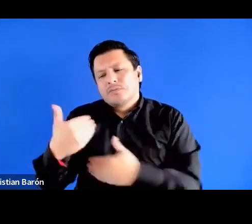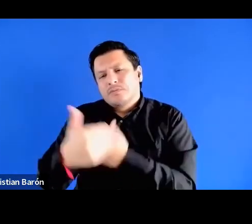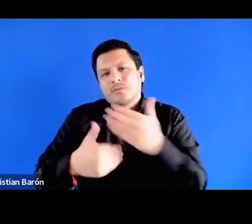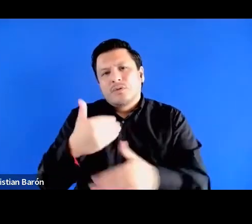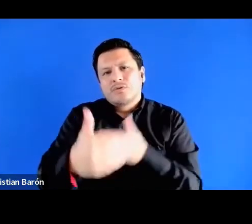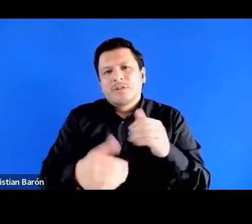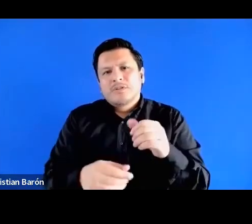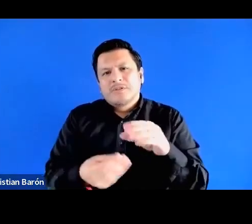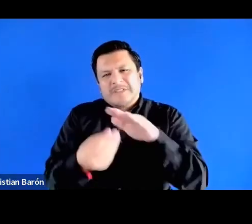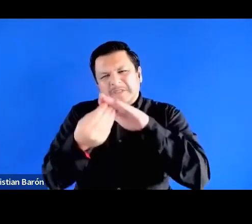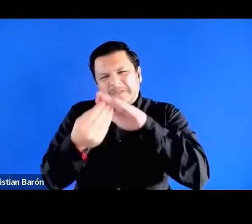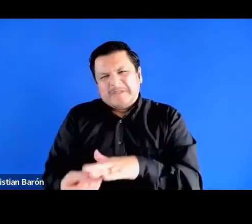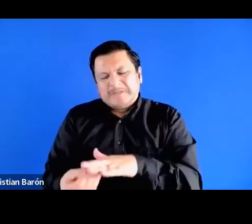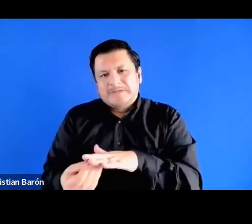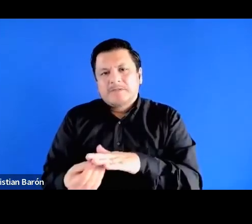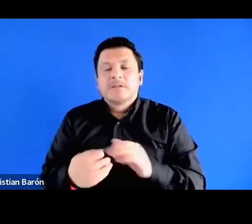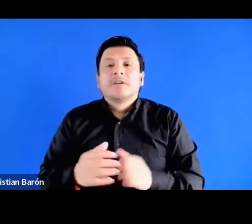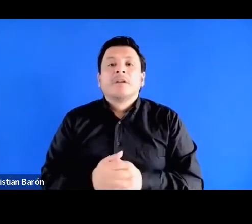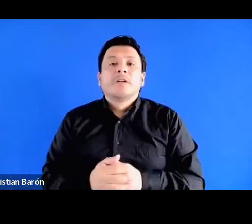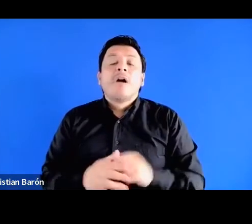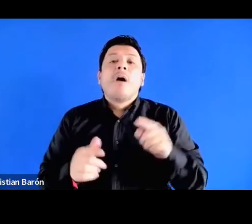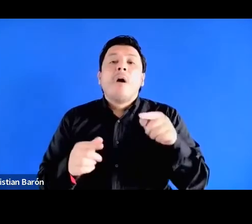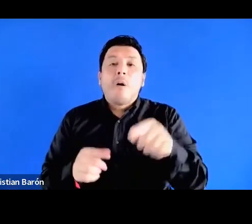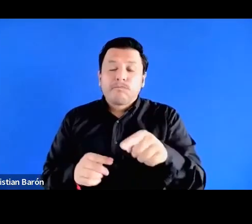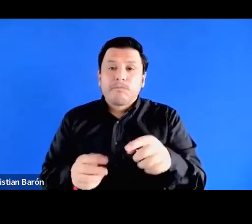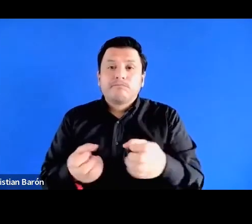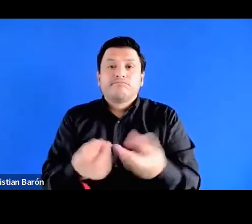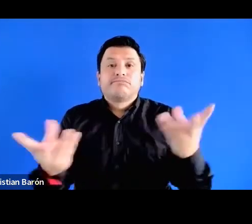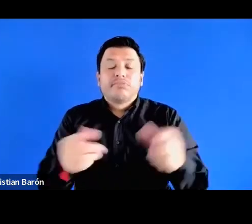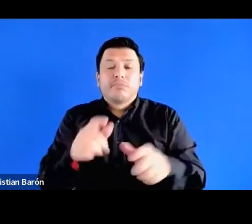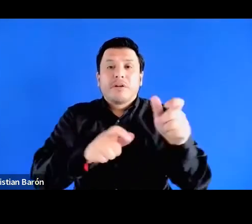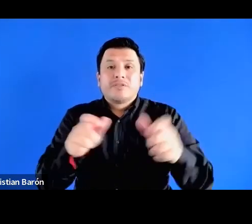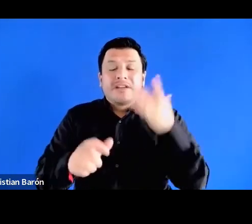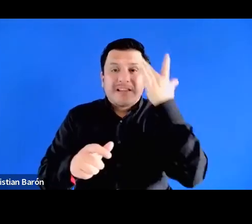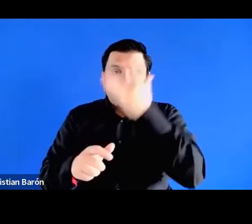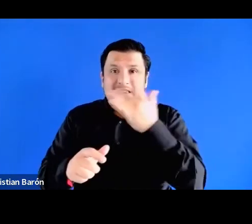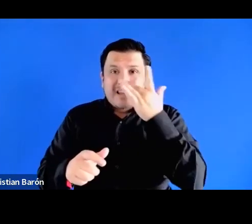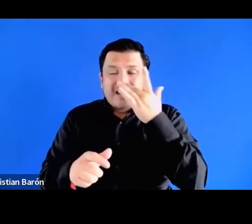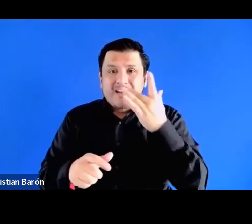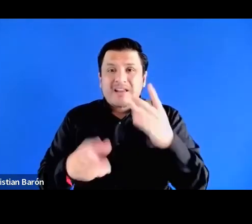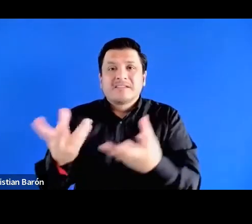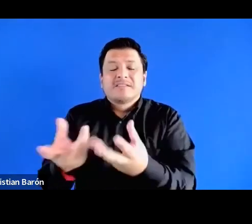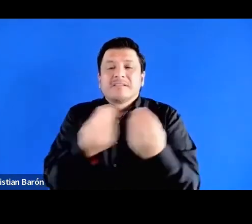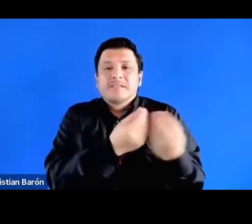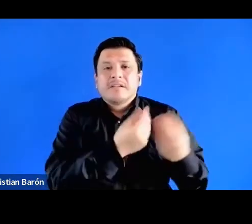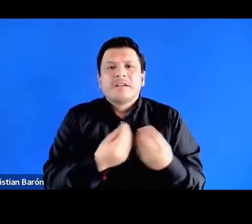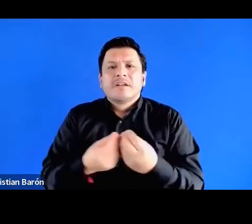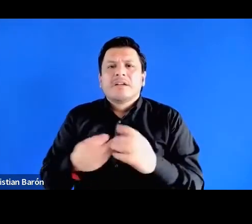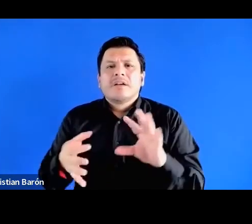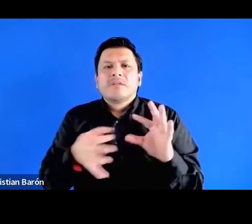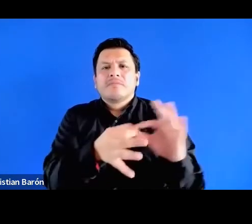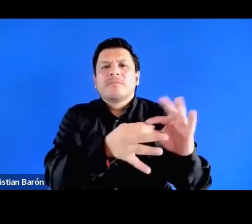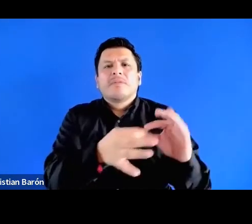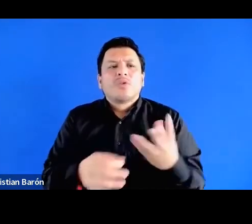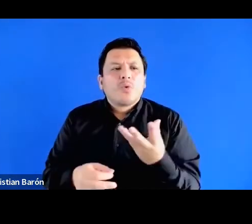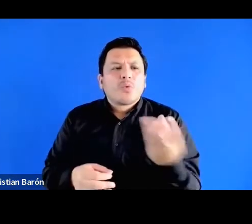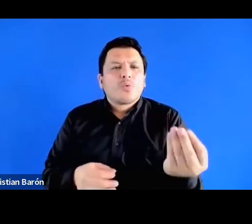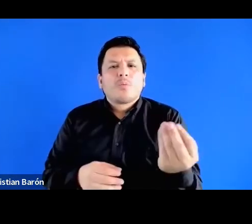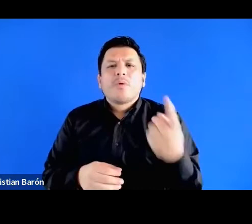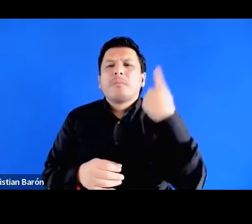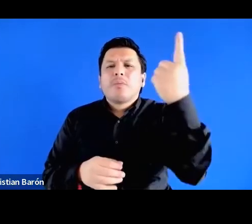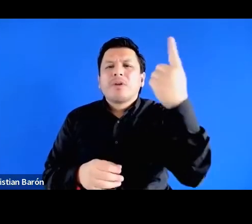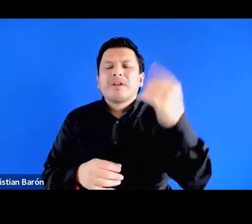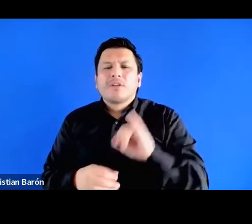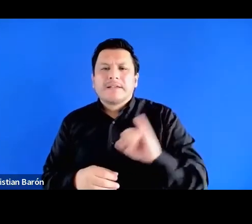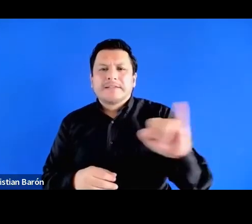represión y aquí mucha de la gente negra que migró se articuló a partidos de izquierda a